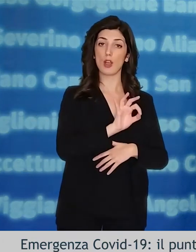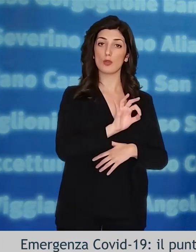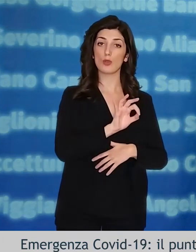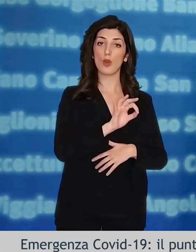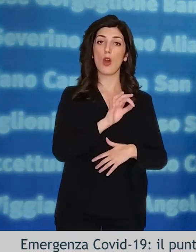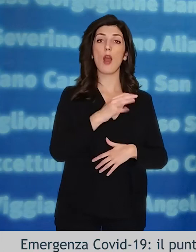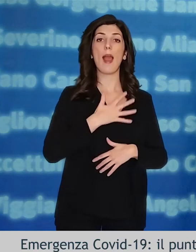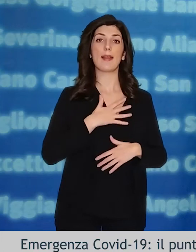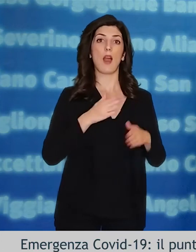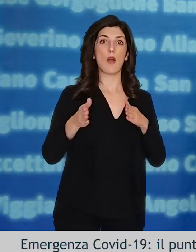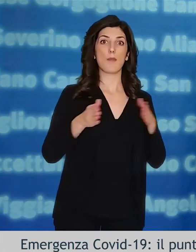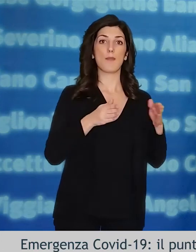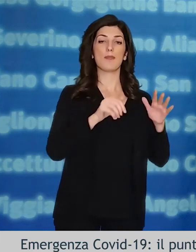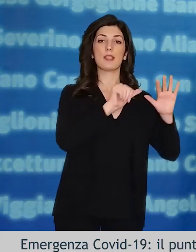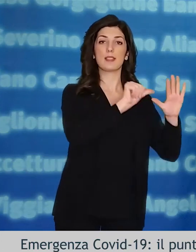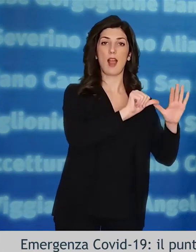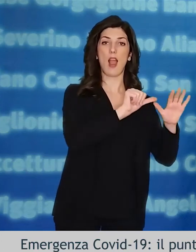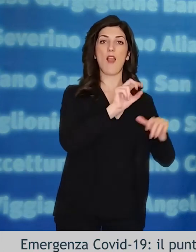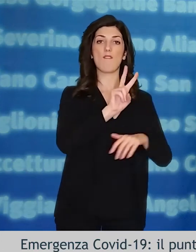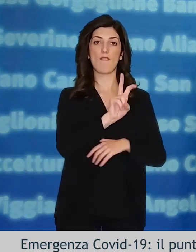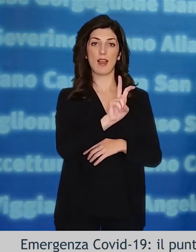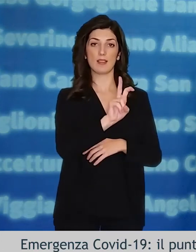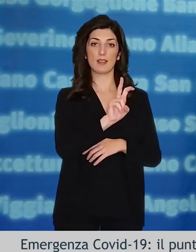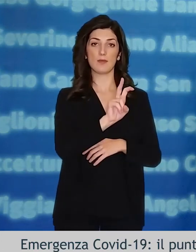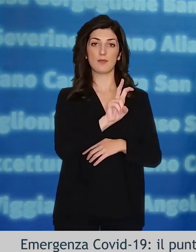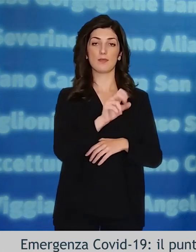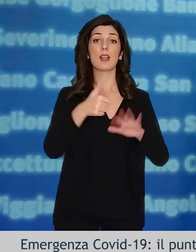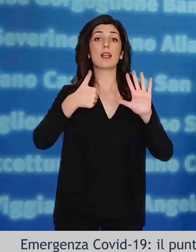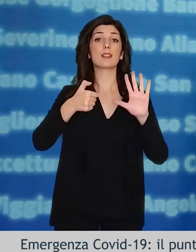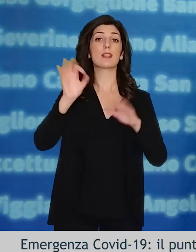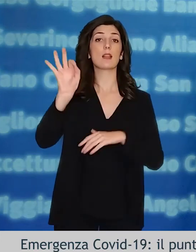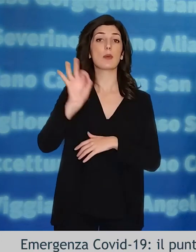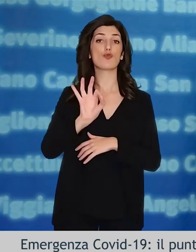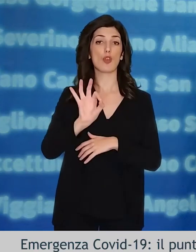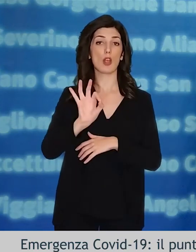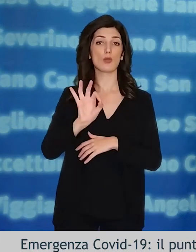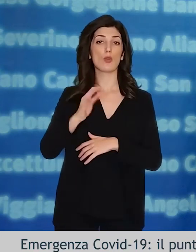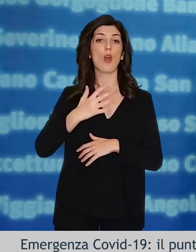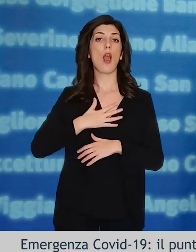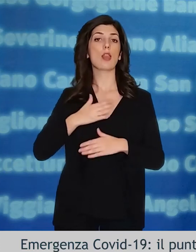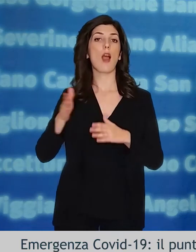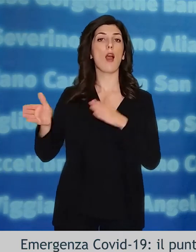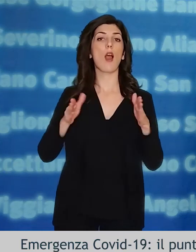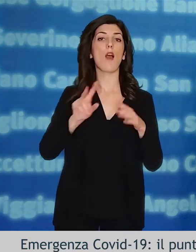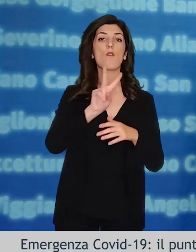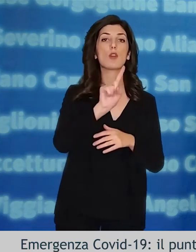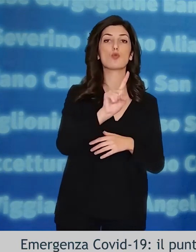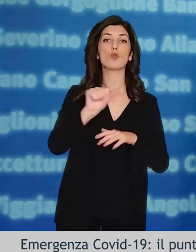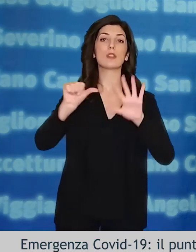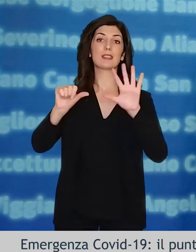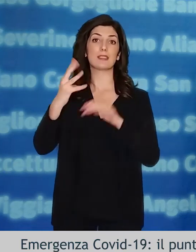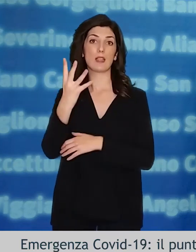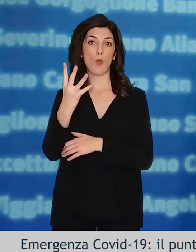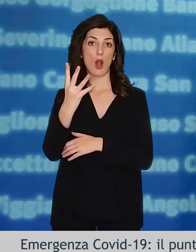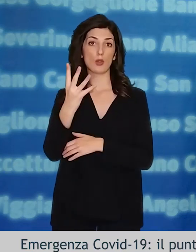dei soggetti si riscontra nelle fasce di età compresa tra i 6 e i 20 anni, il 60% è rappresentato da soggetti nella